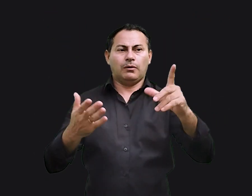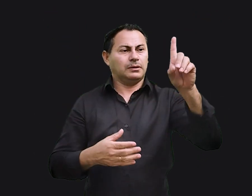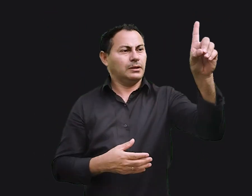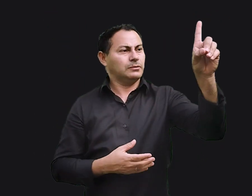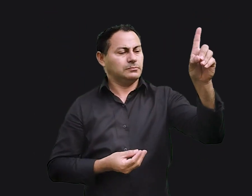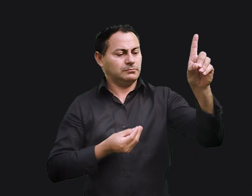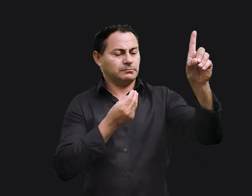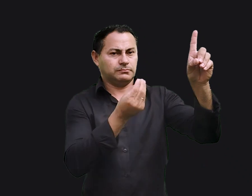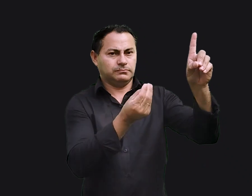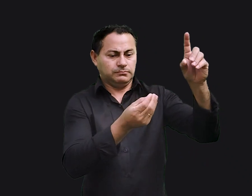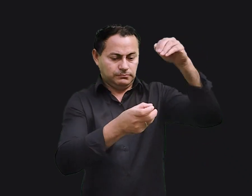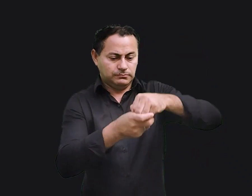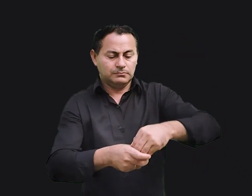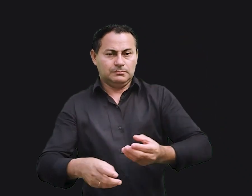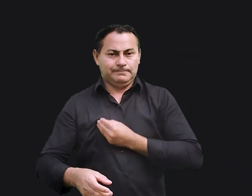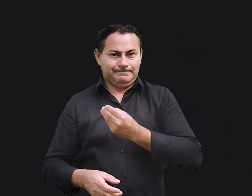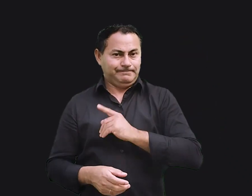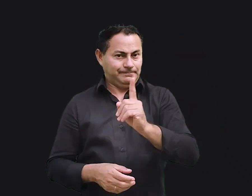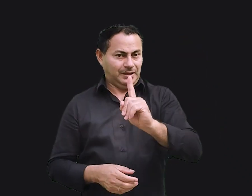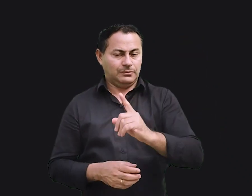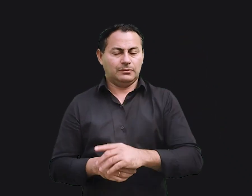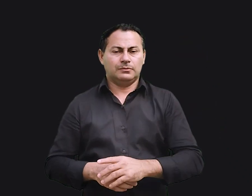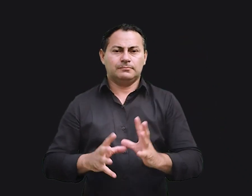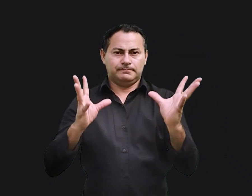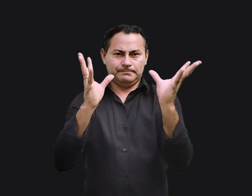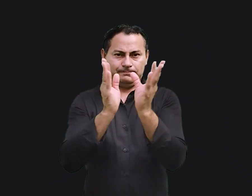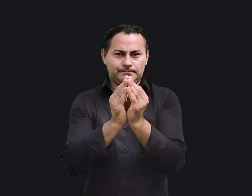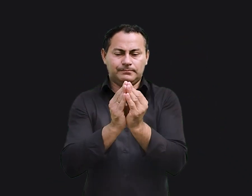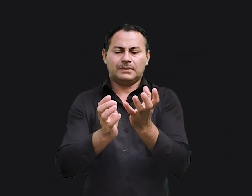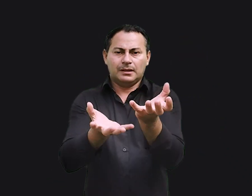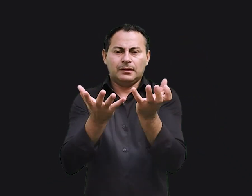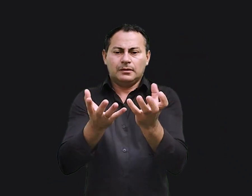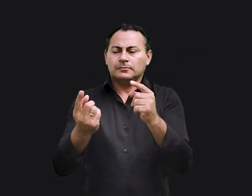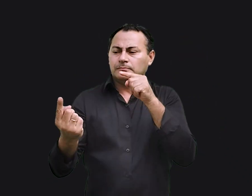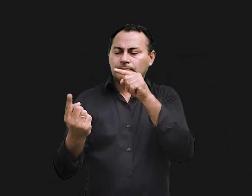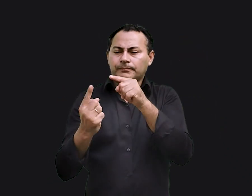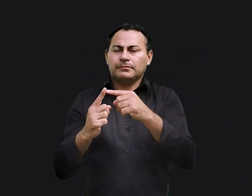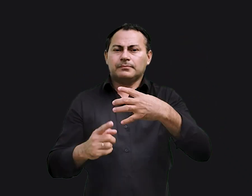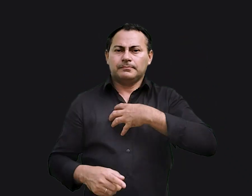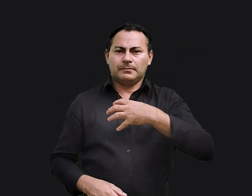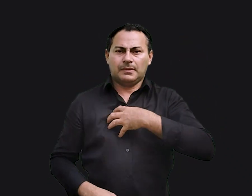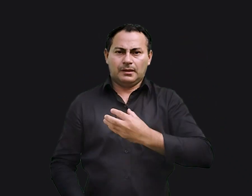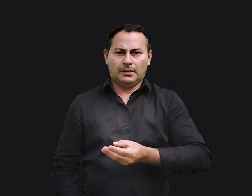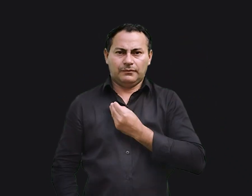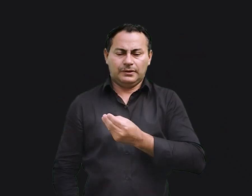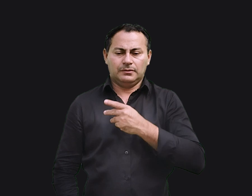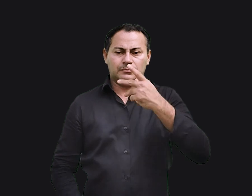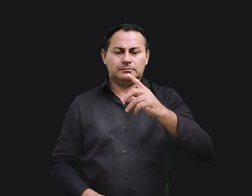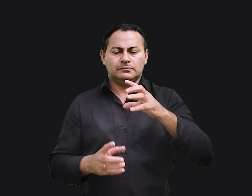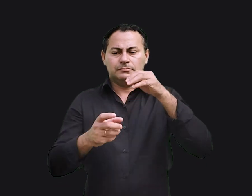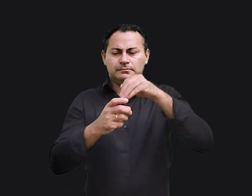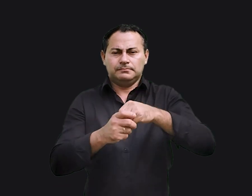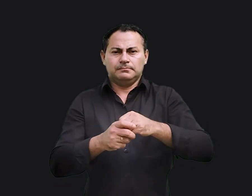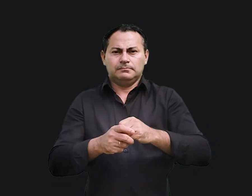Deus o tinha colocado aqui. Foi isso que concluiu depois de procurar o propósito e sentido da vida no circuito dos